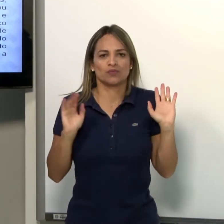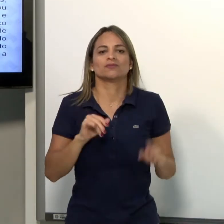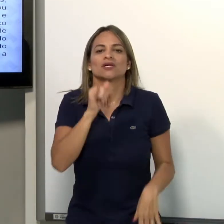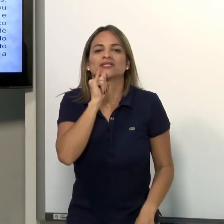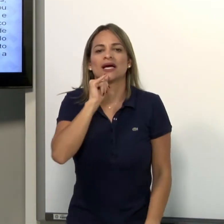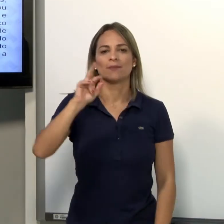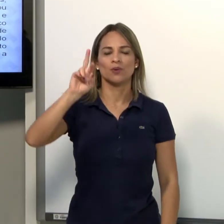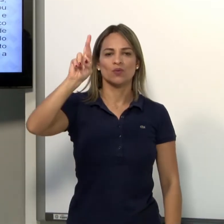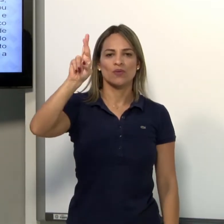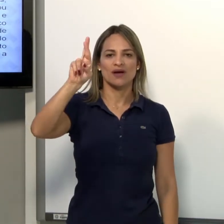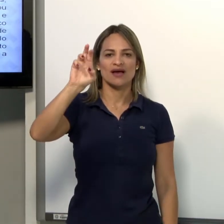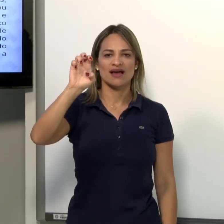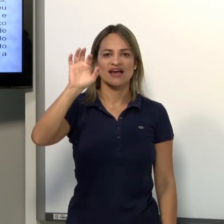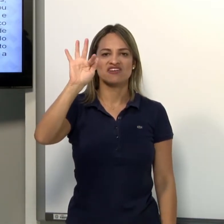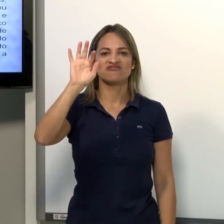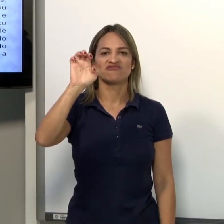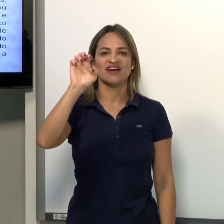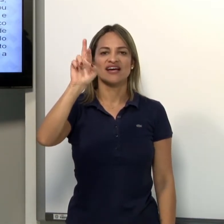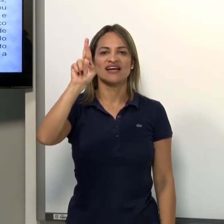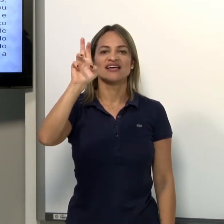ou tem alguma característica que eu posso observar.